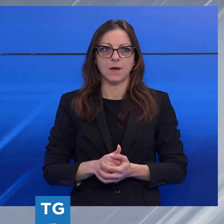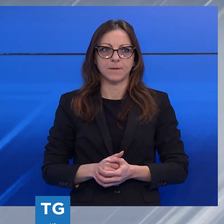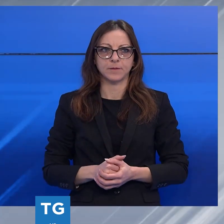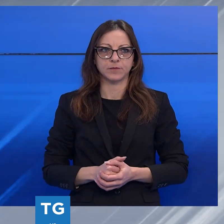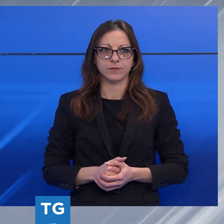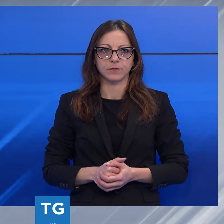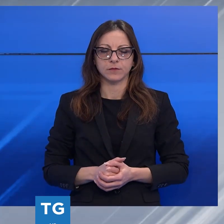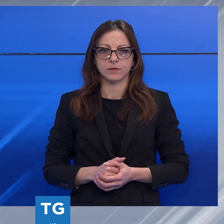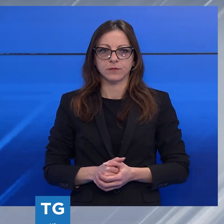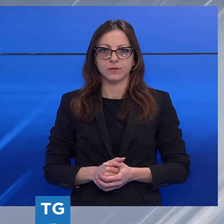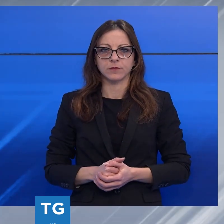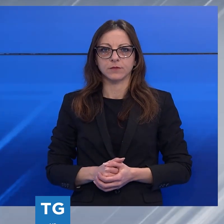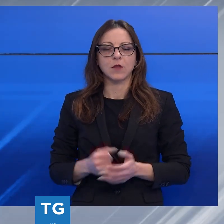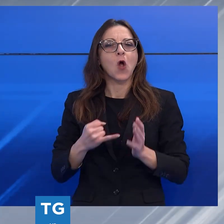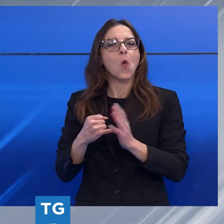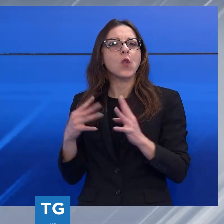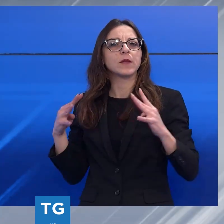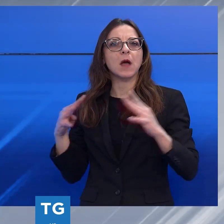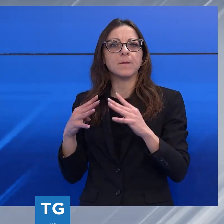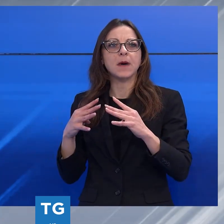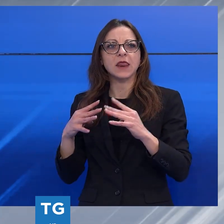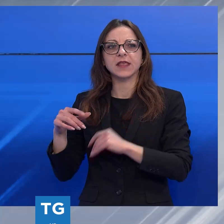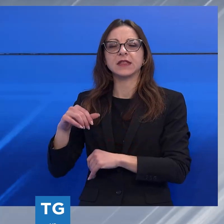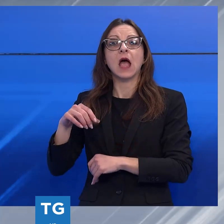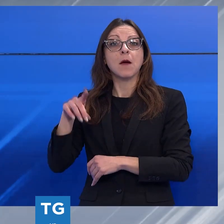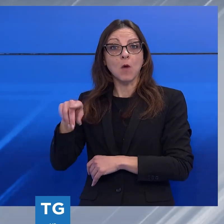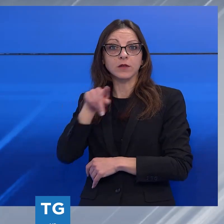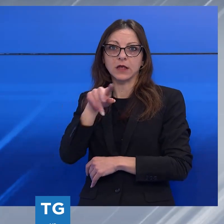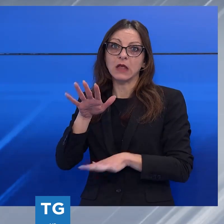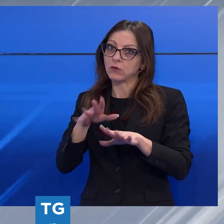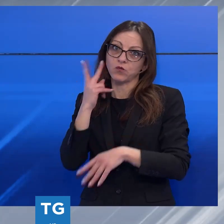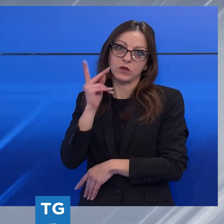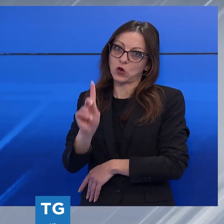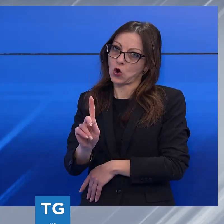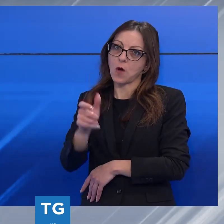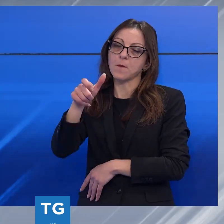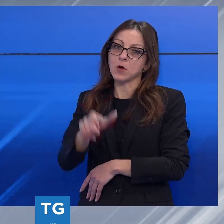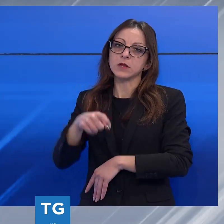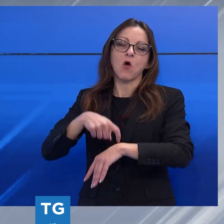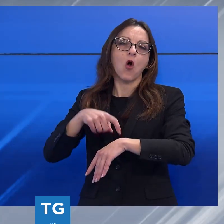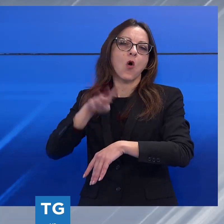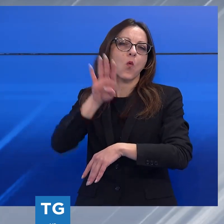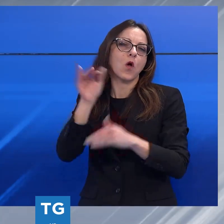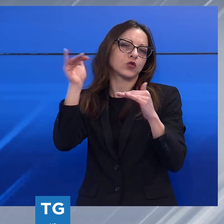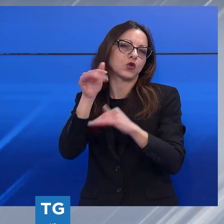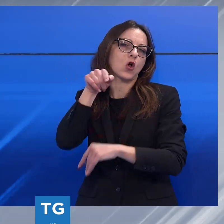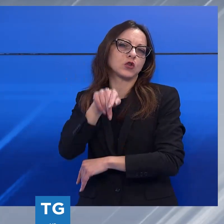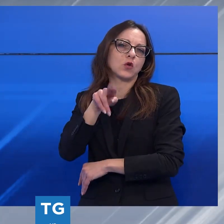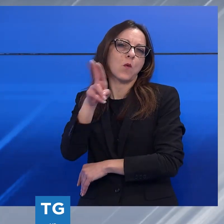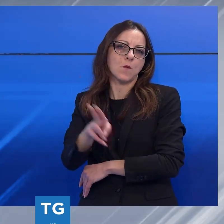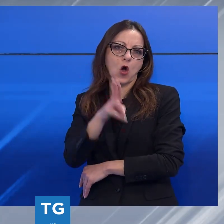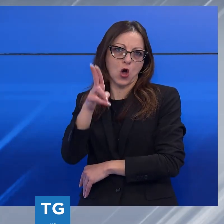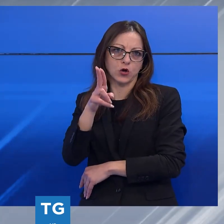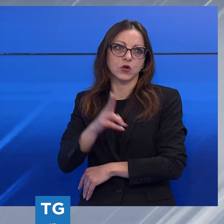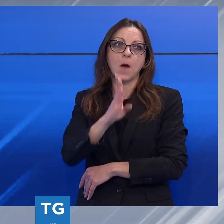Forse l'ultima partita della sua Lucchese a Ponte d'Era non l'ha nemmeno vista. è morto intorno alle 4 di notte. Di sicuro la morte di Beppe